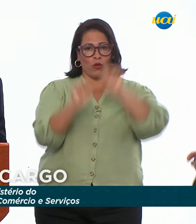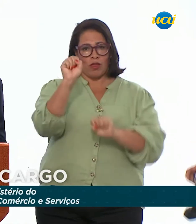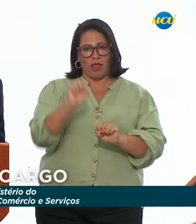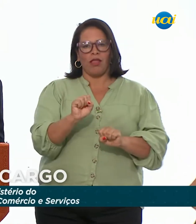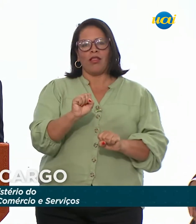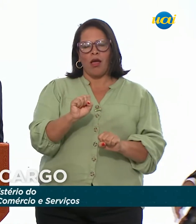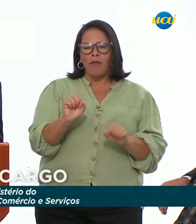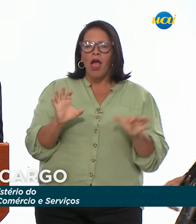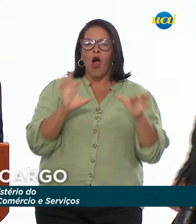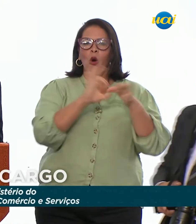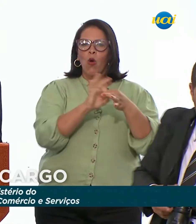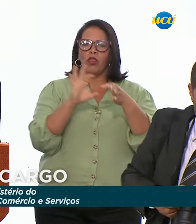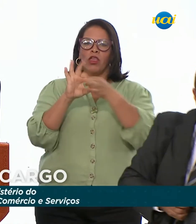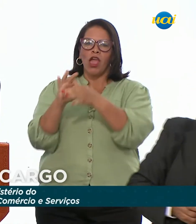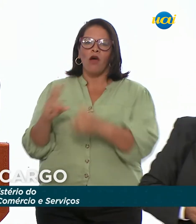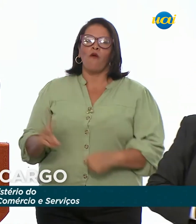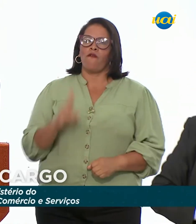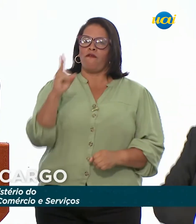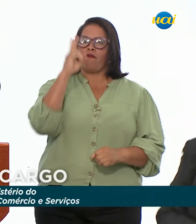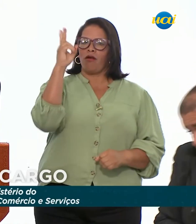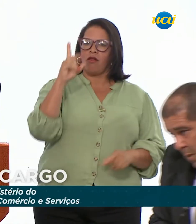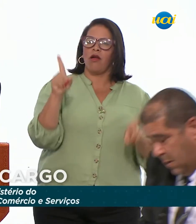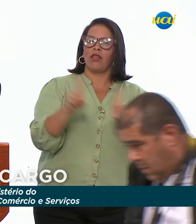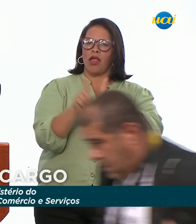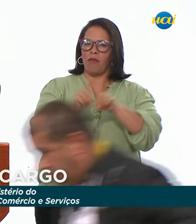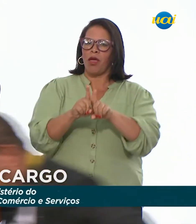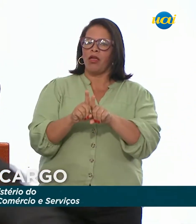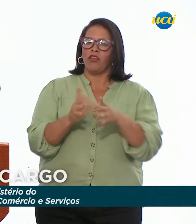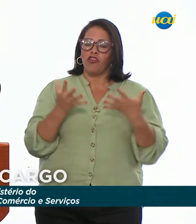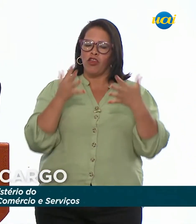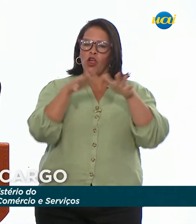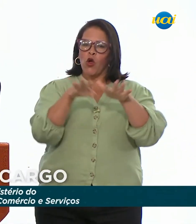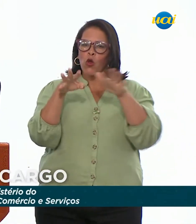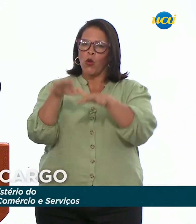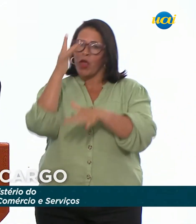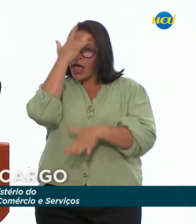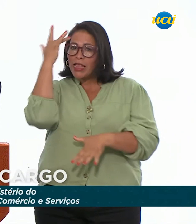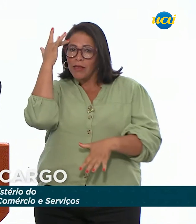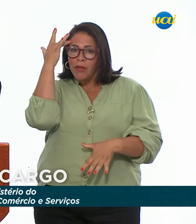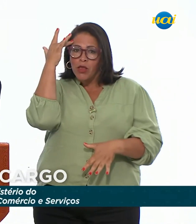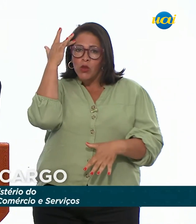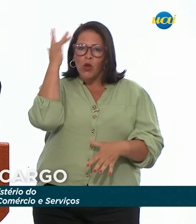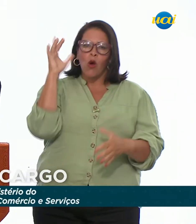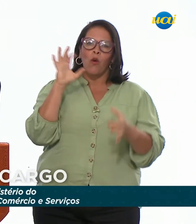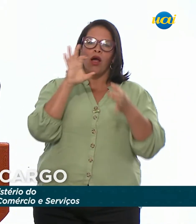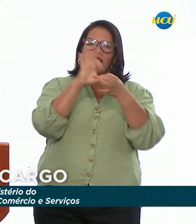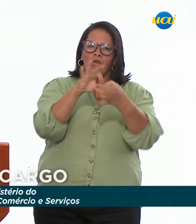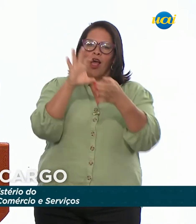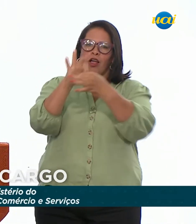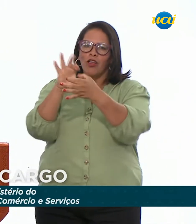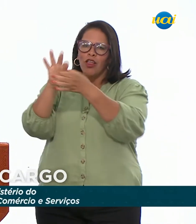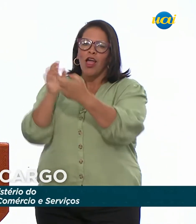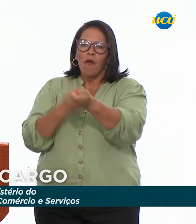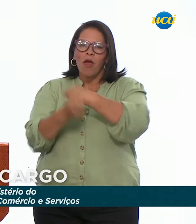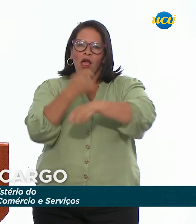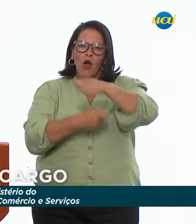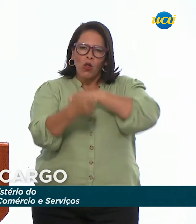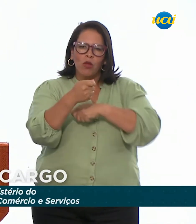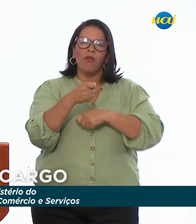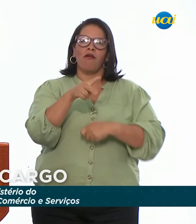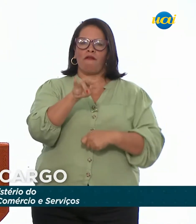agregando-lhes mais valor e de incluir os trabalhadores e trabalhadoras brasileiros em nossa economia,